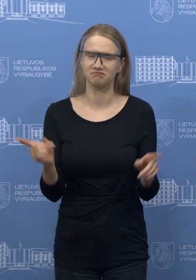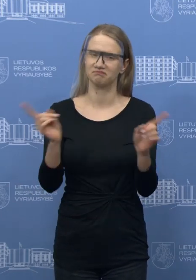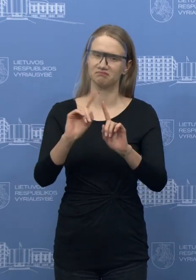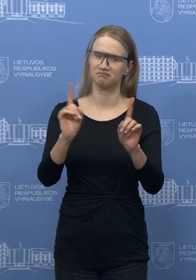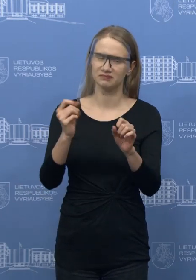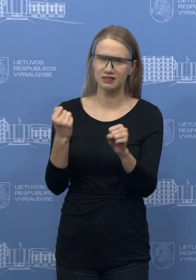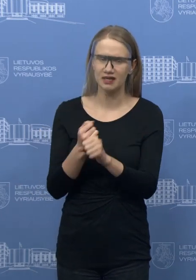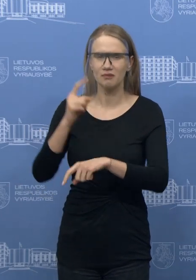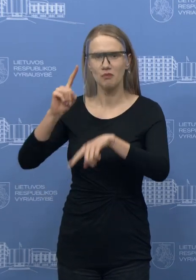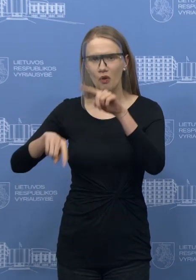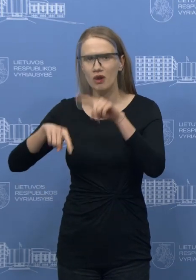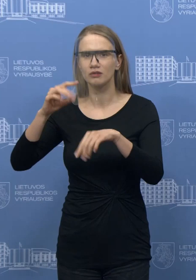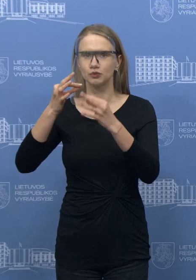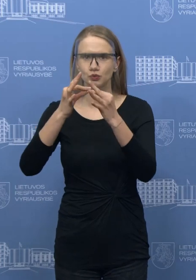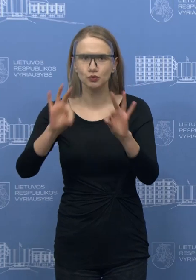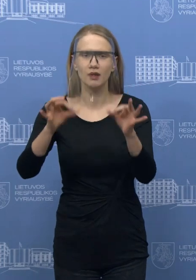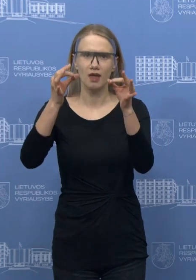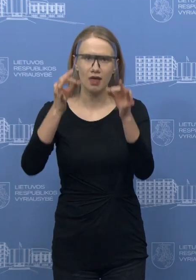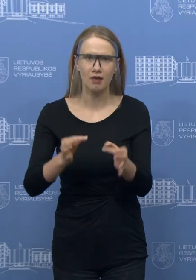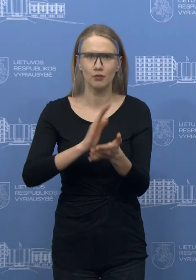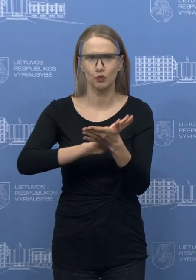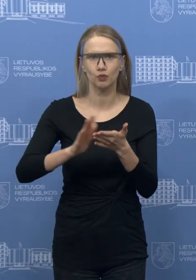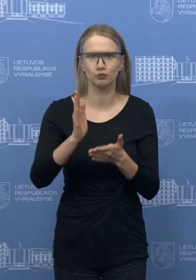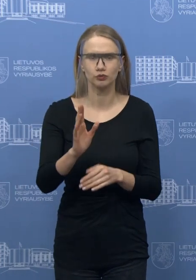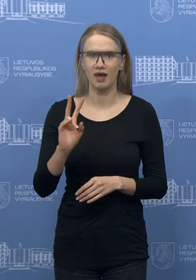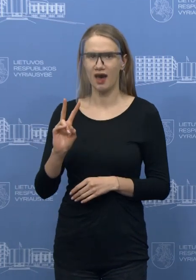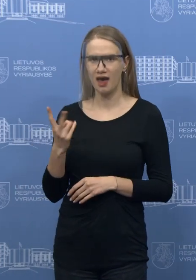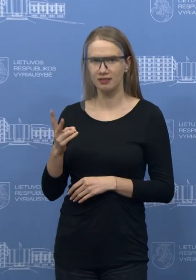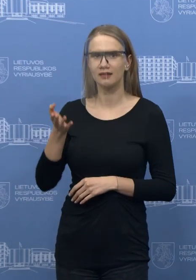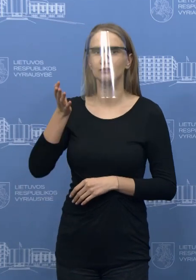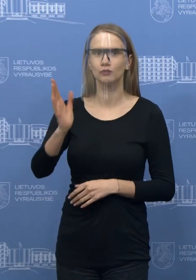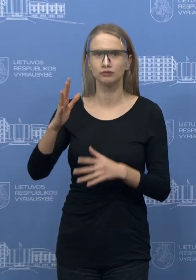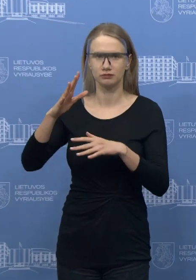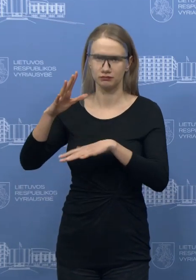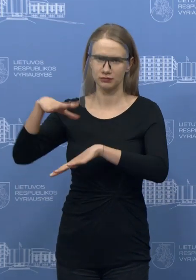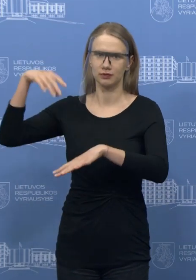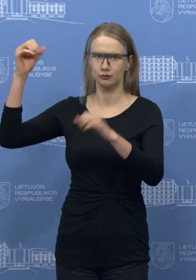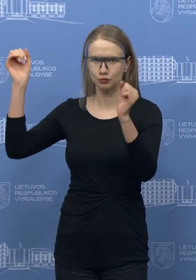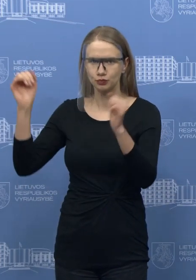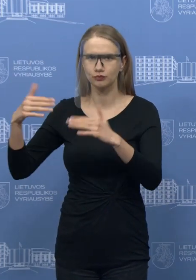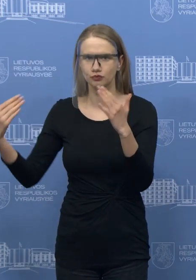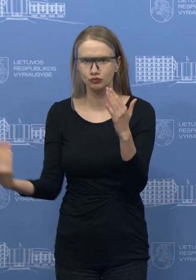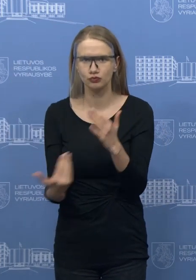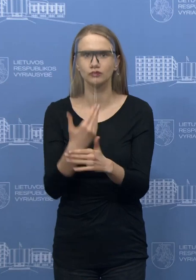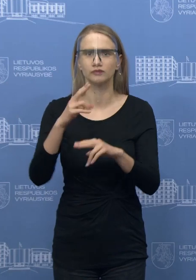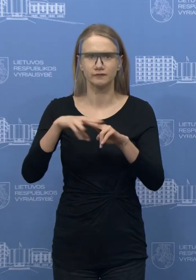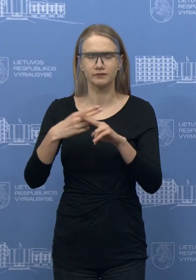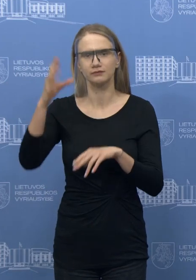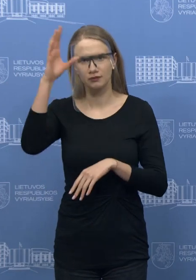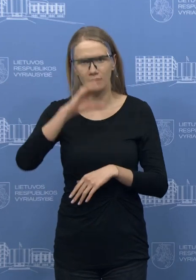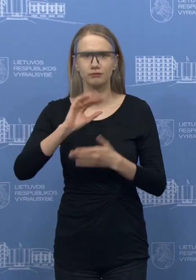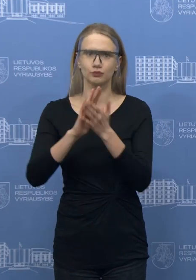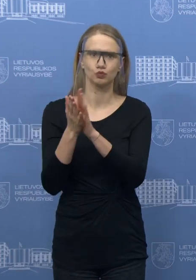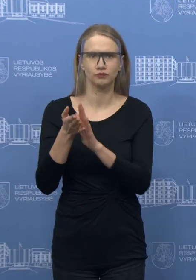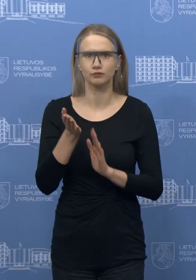pagrysti. Aš manau, kad antradienį susirinkę Seimas tikrai susitelks ir bus pakankamos žmonių